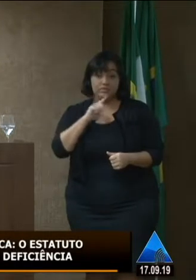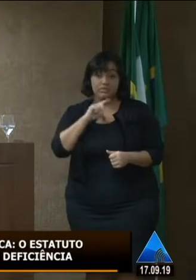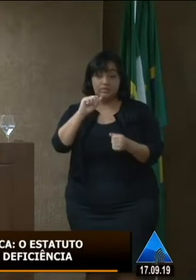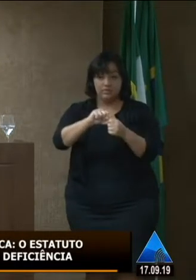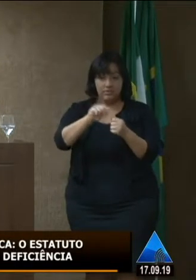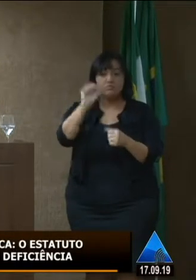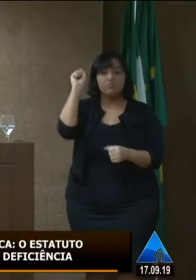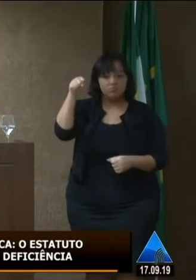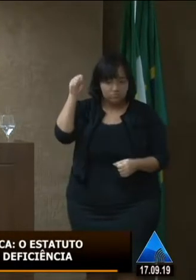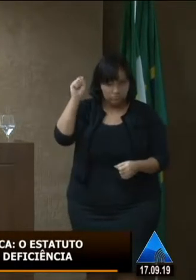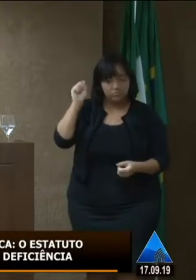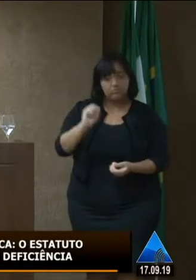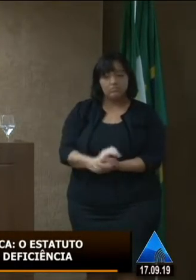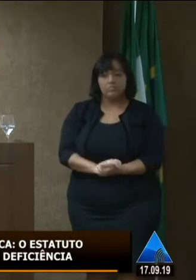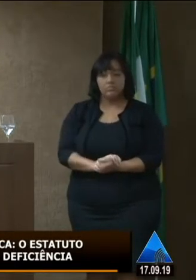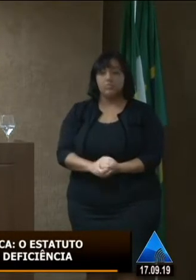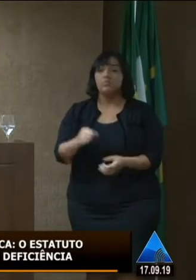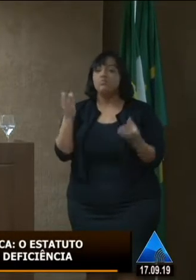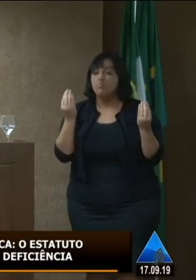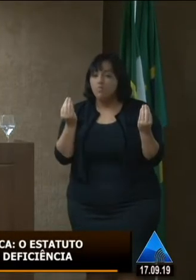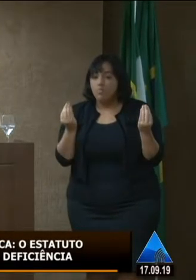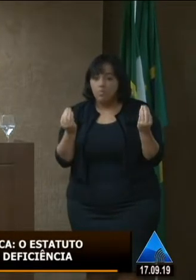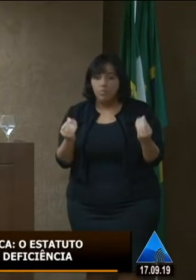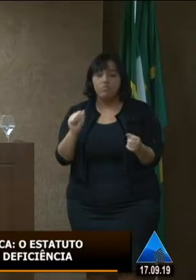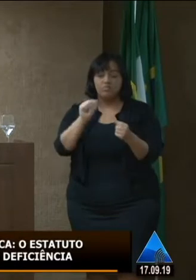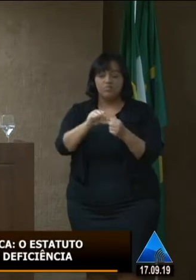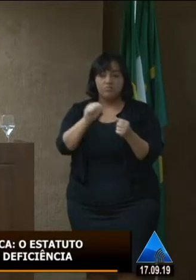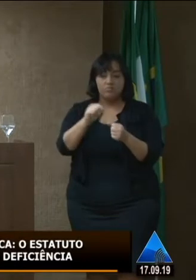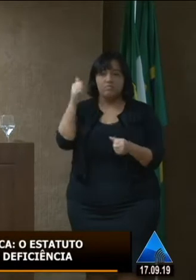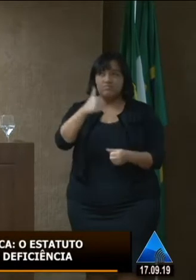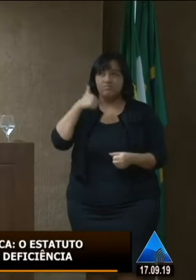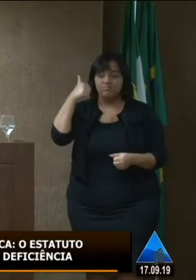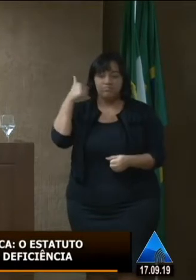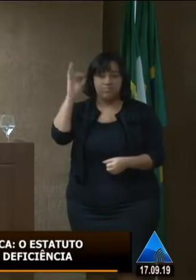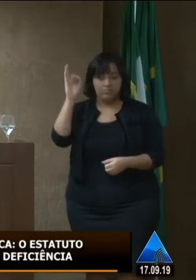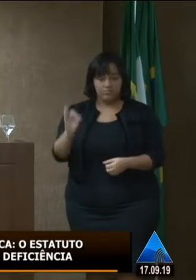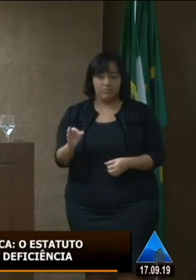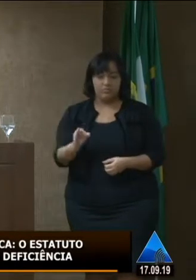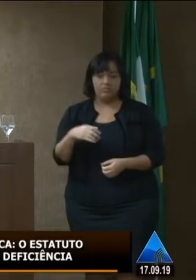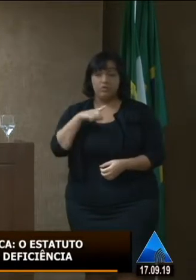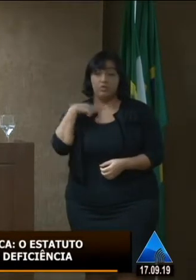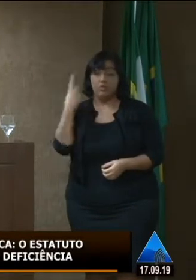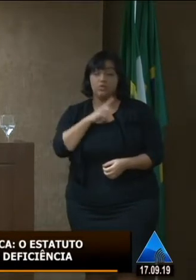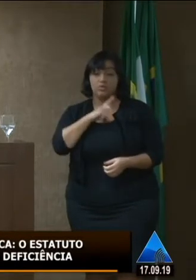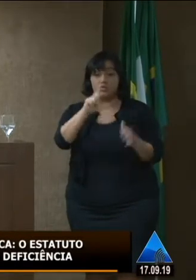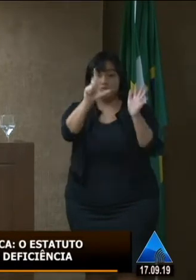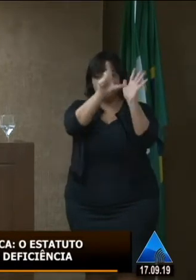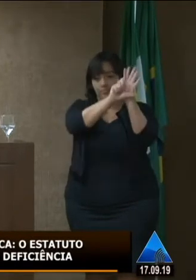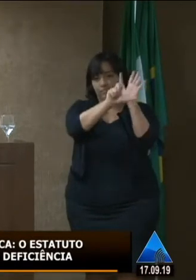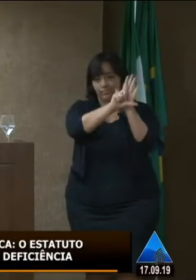sim né muito bem feito até porque nós já temos a lei né a a LBI